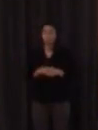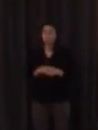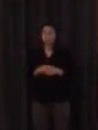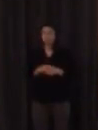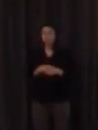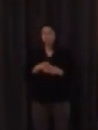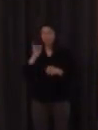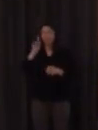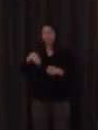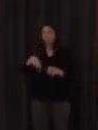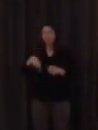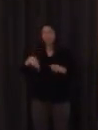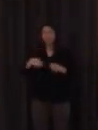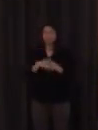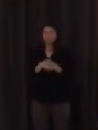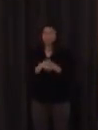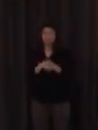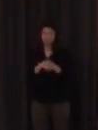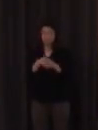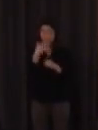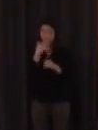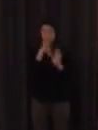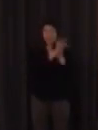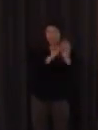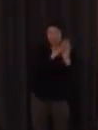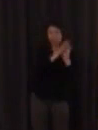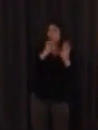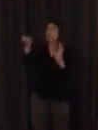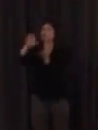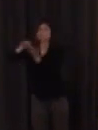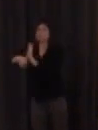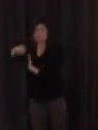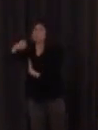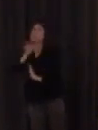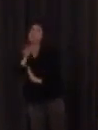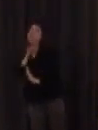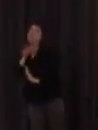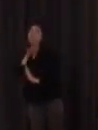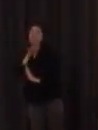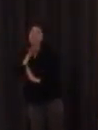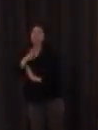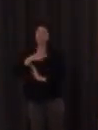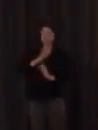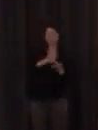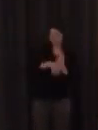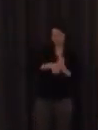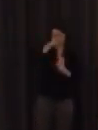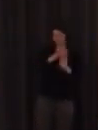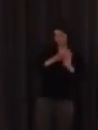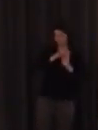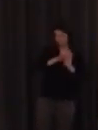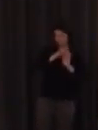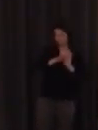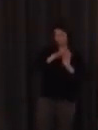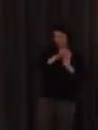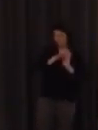estos otros sistemas que son más bien fonéticos y que de lo que tratan es de reflejar todo lo que ocurre pero es que la escritura de las